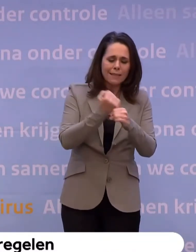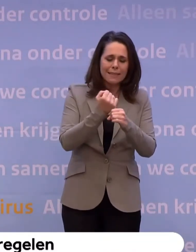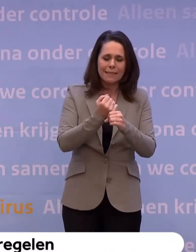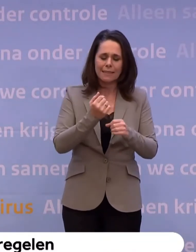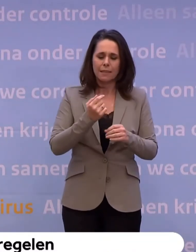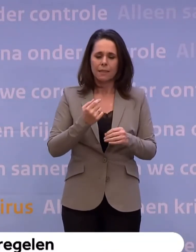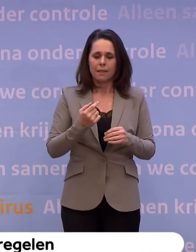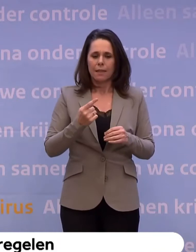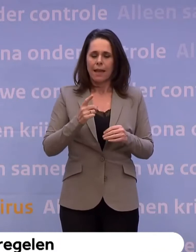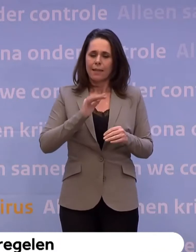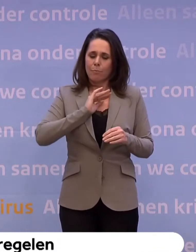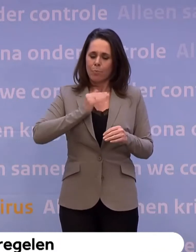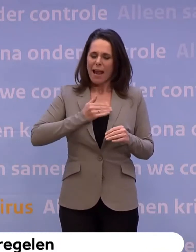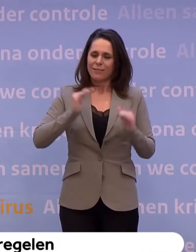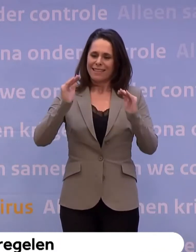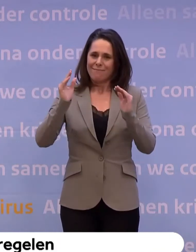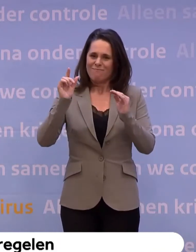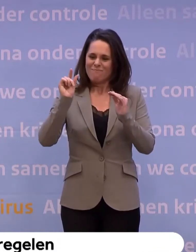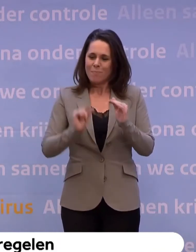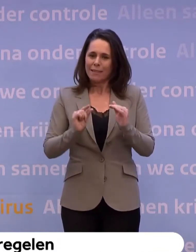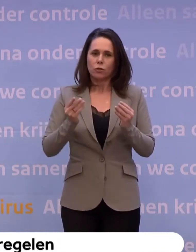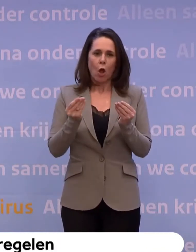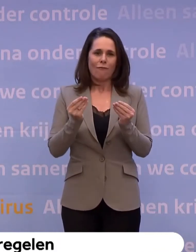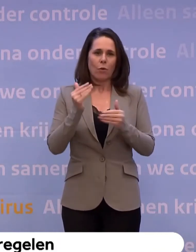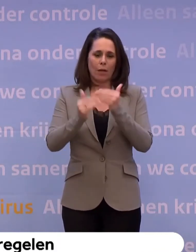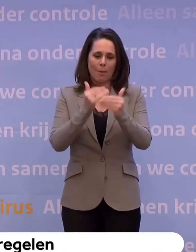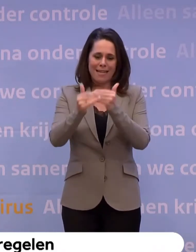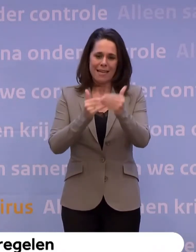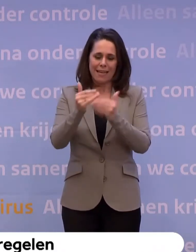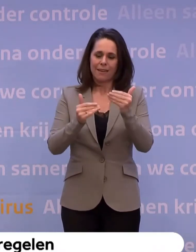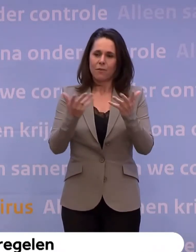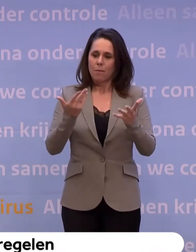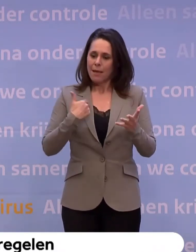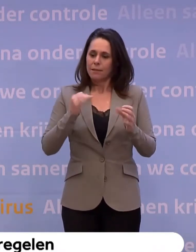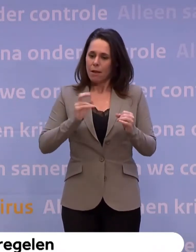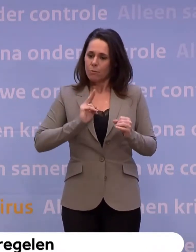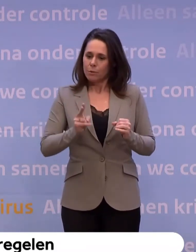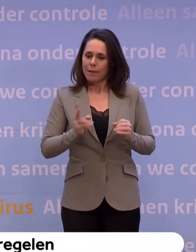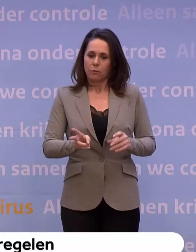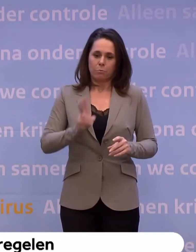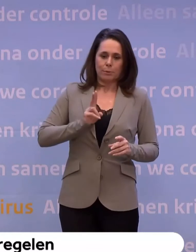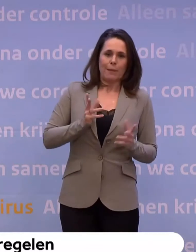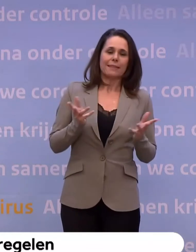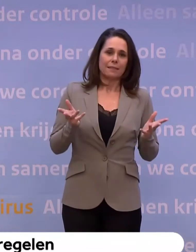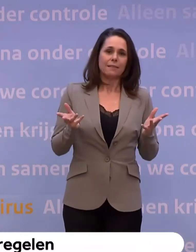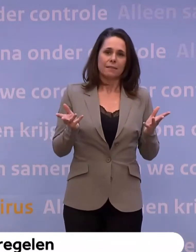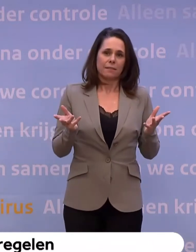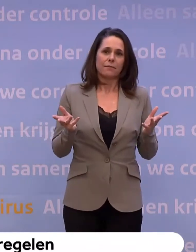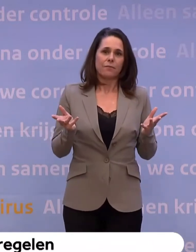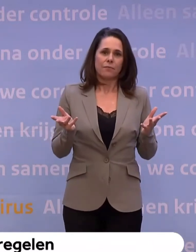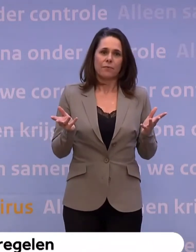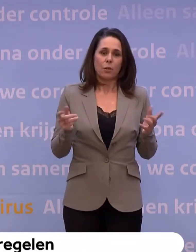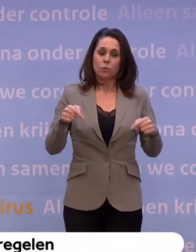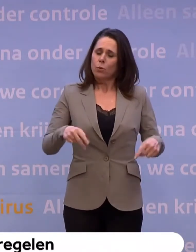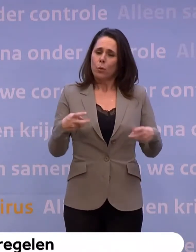-gevoelige manier om dat ook te organiseren... ...op het niveau van mensen die misschien toch besmet kunnen raken... ...en anderen besmet kunnen hebben. Daar kijken we naar. En we hebben